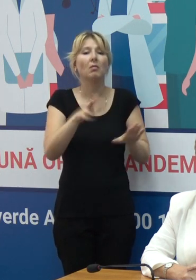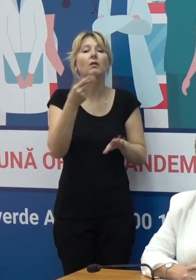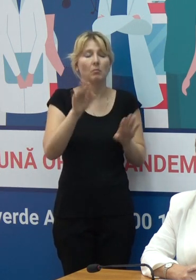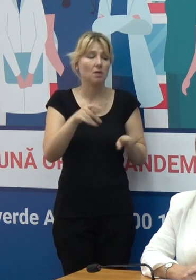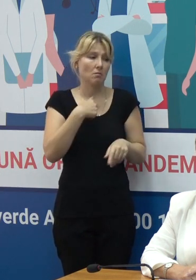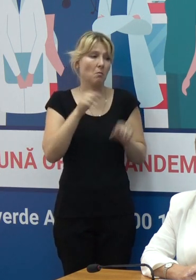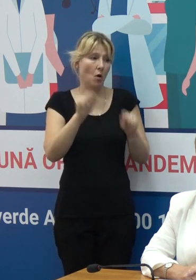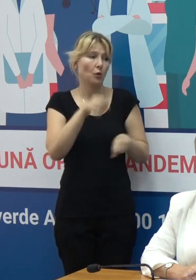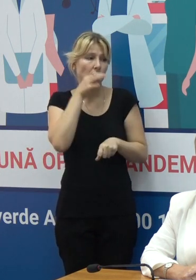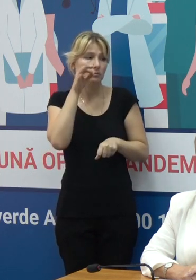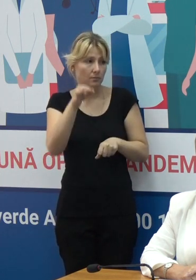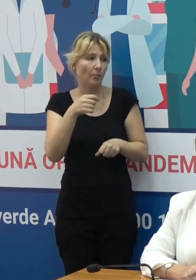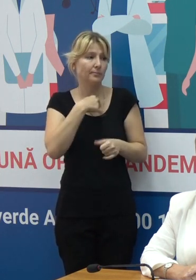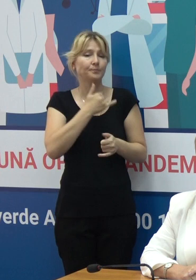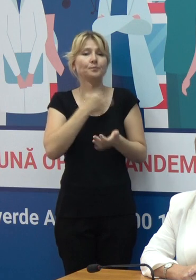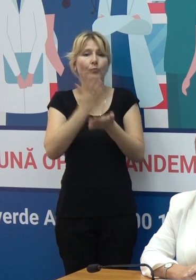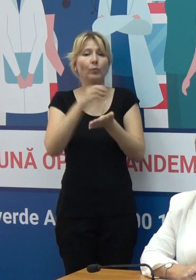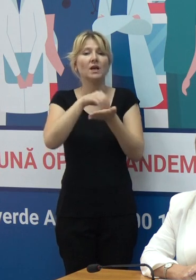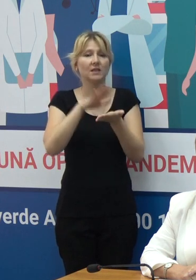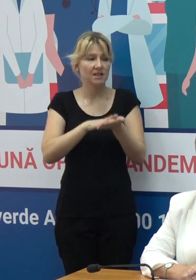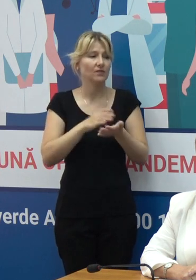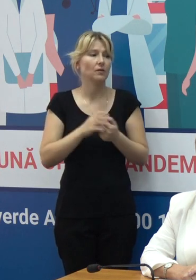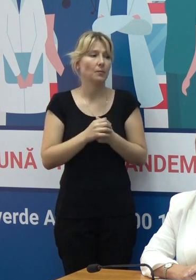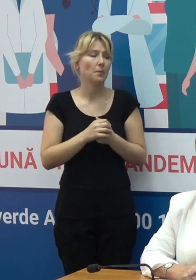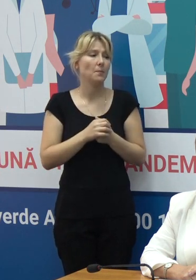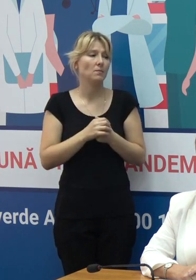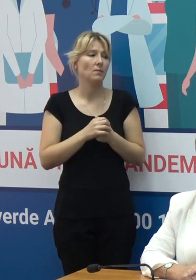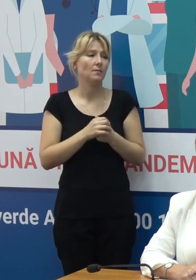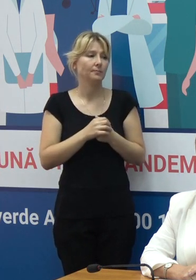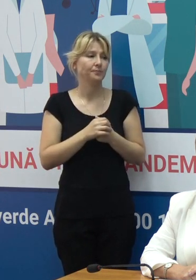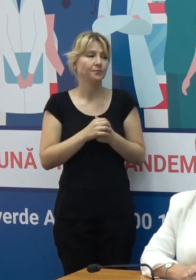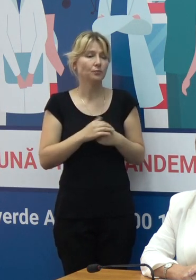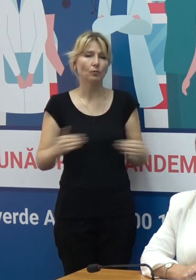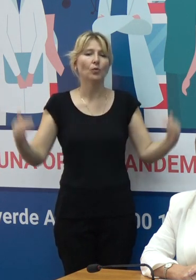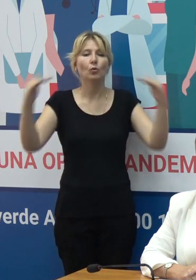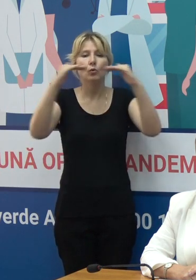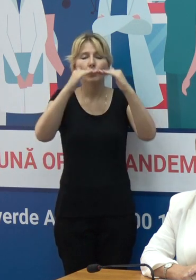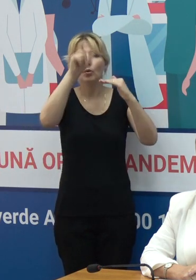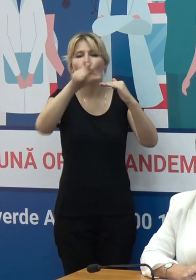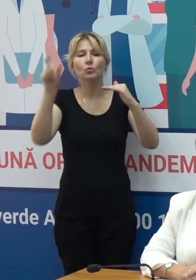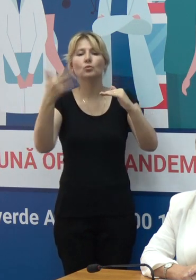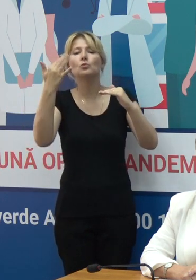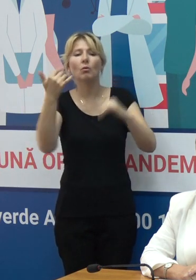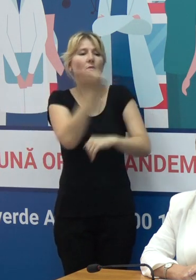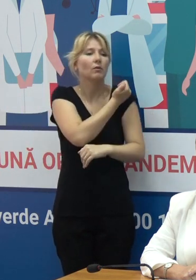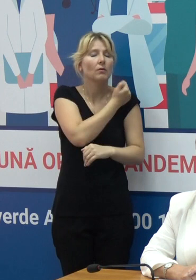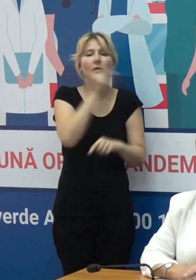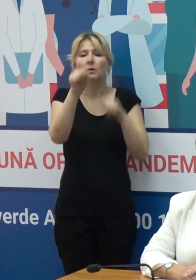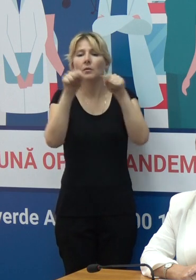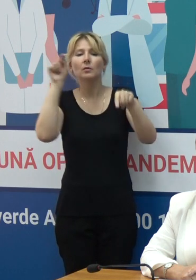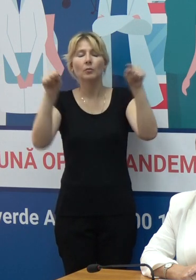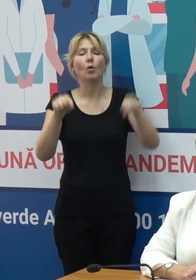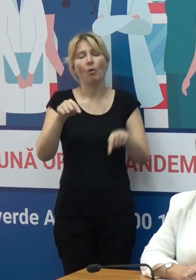continuare înregistrăm cifrele cele mai înalte referitor la rată acoperirii cu vaccinare în